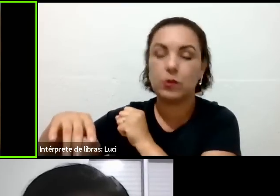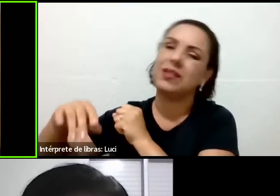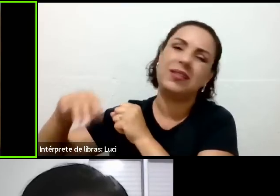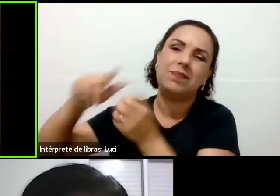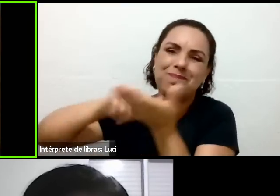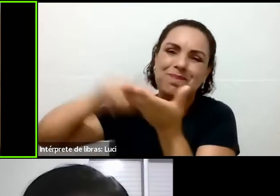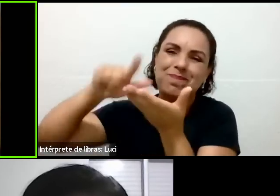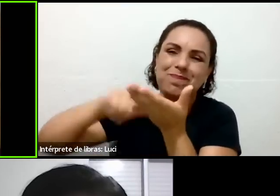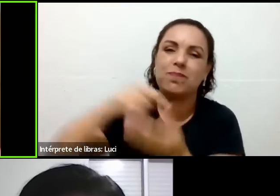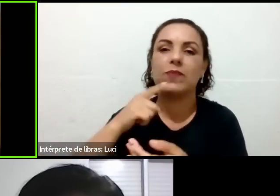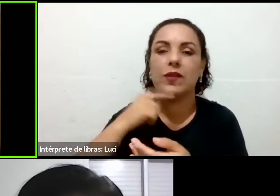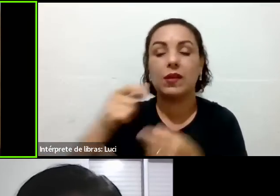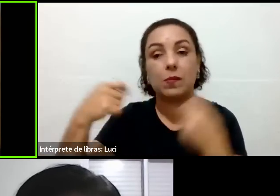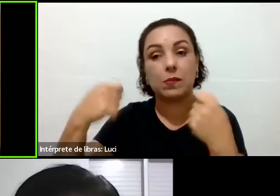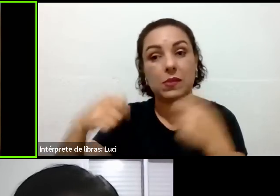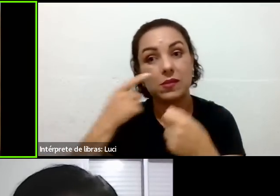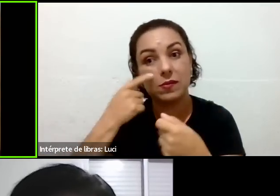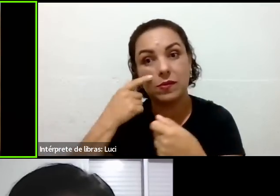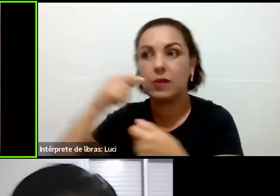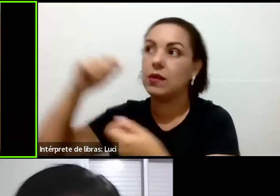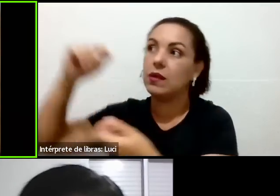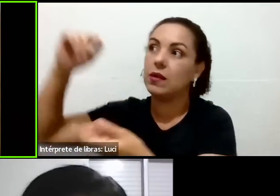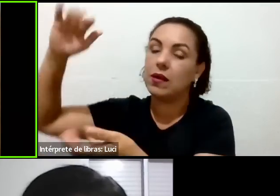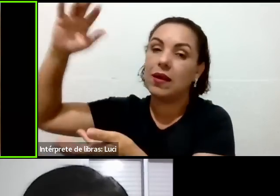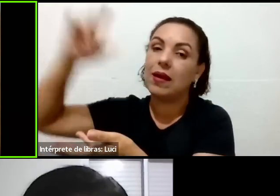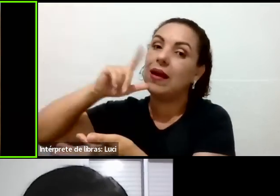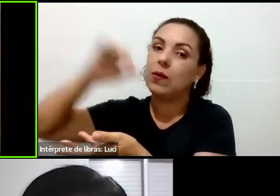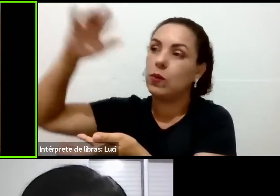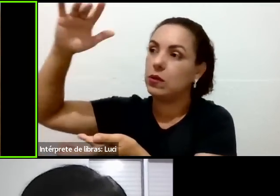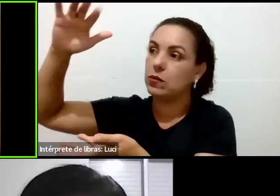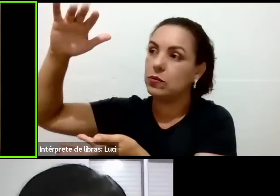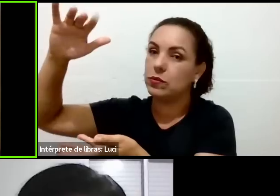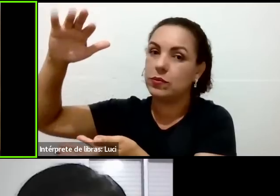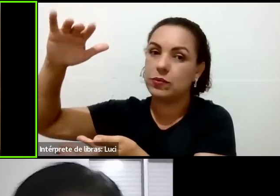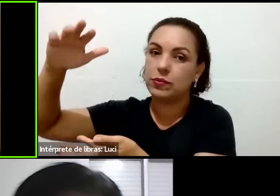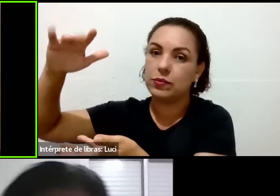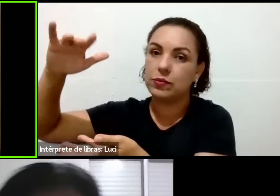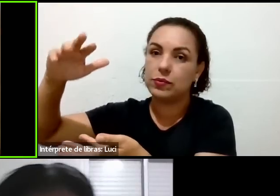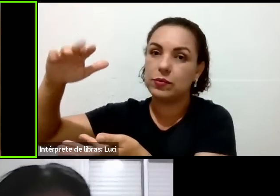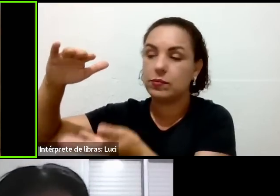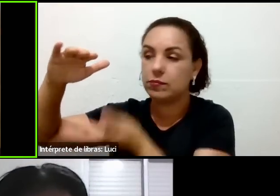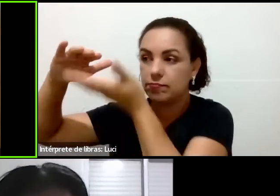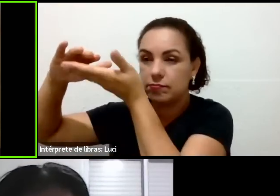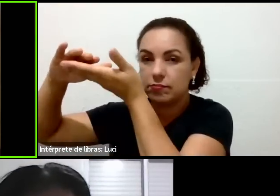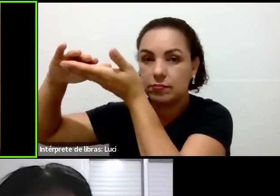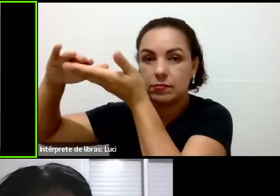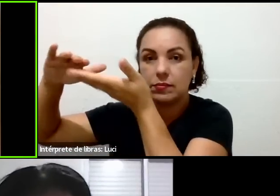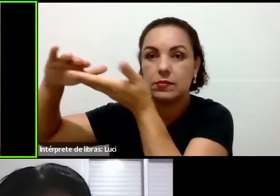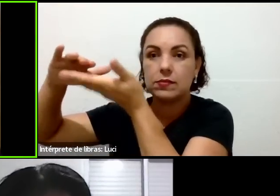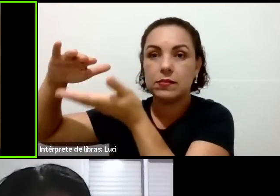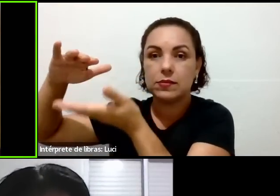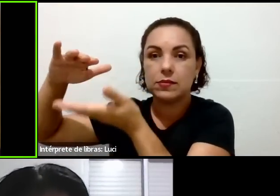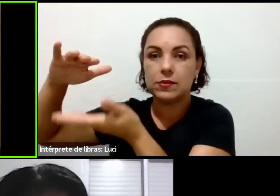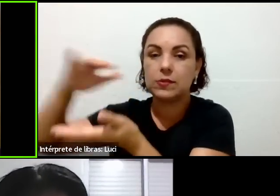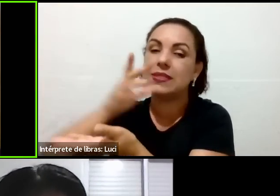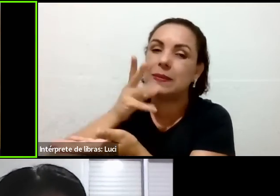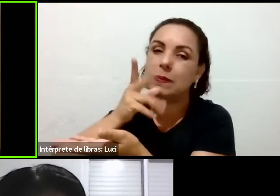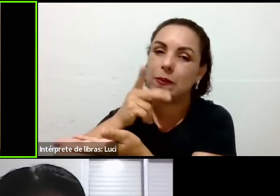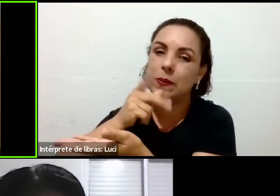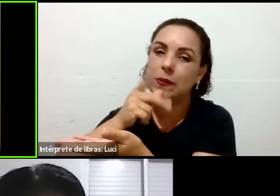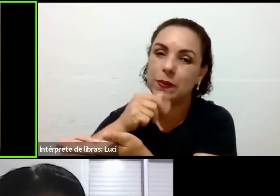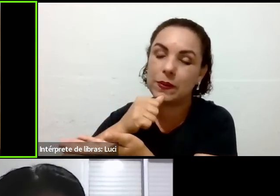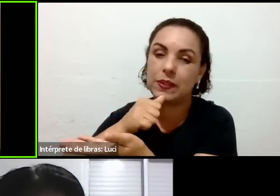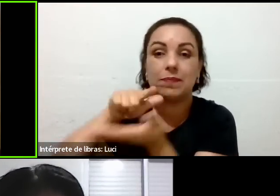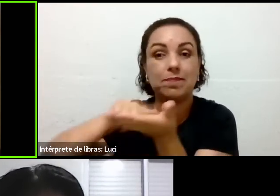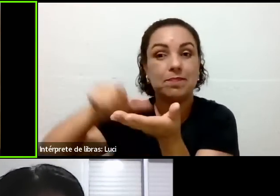Entendeu? Isso é importante, não é uma frescura, você está investindo na sua saúde, na região que você está ainda mais. Então, fica aí, espero que você tome uma boa